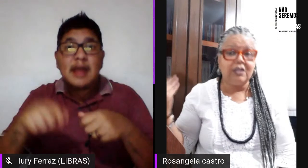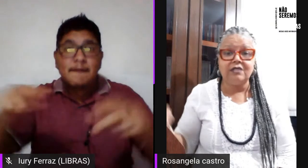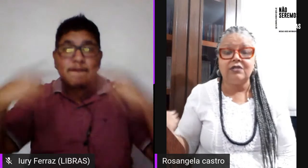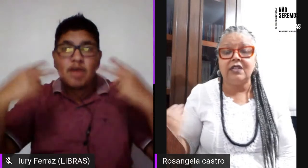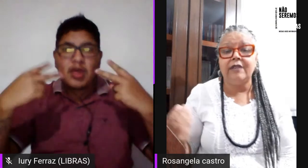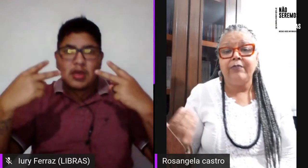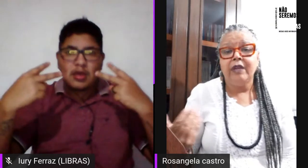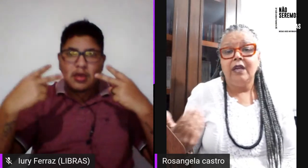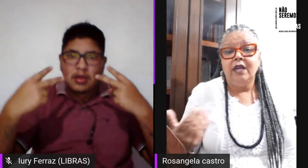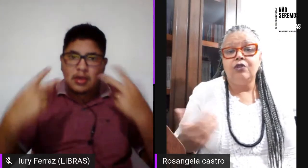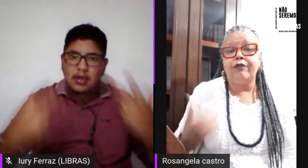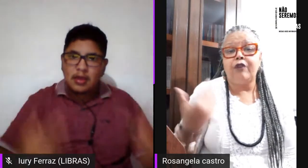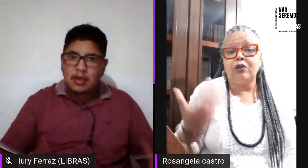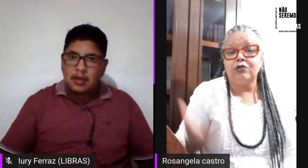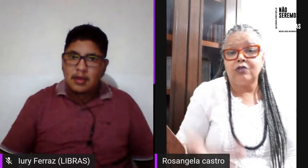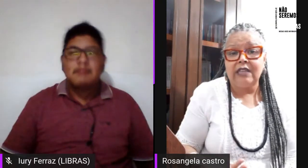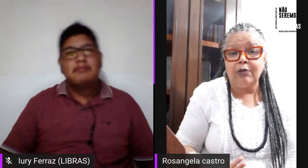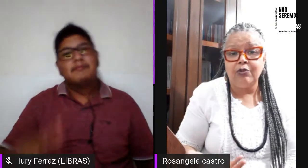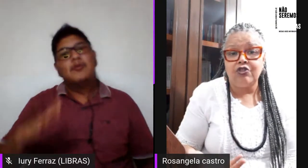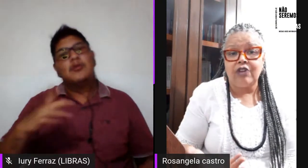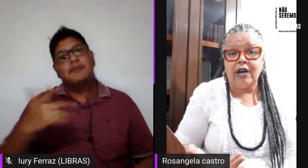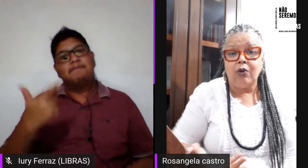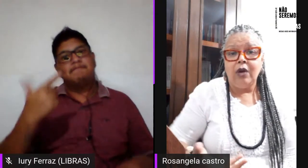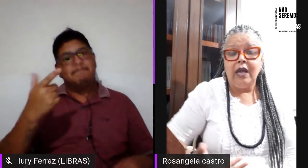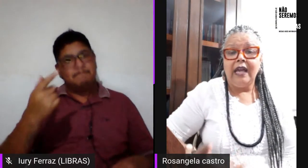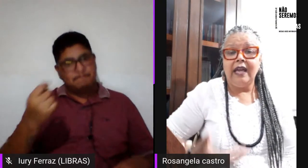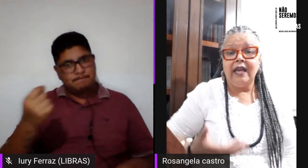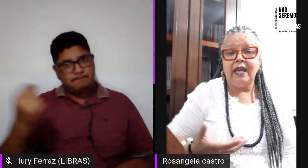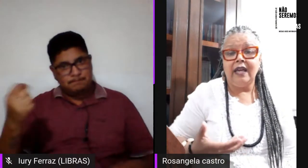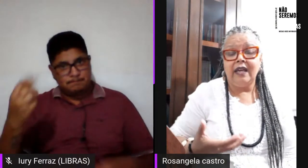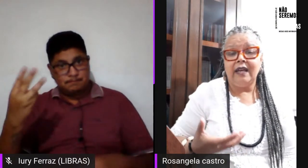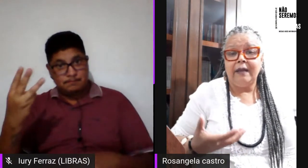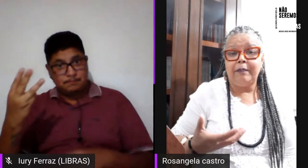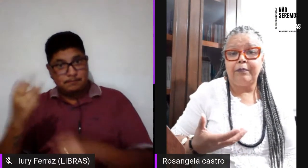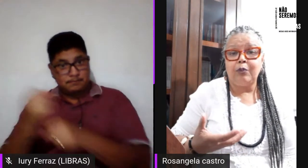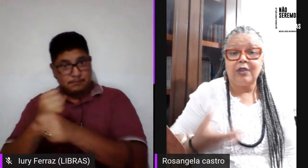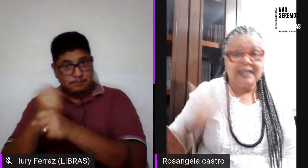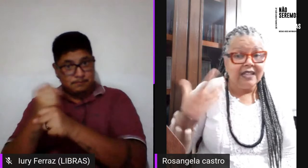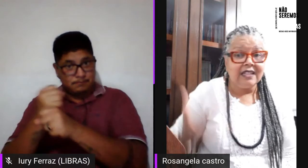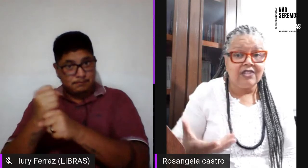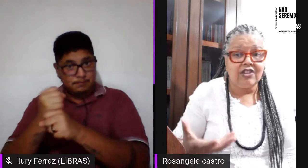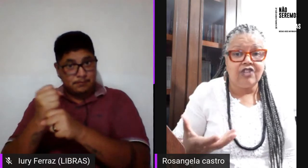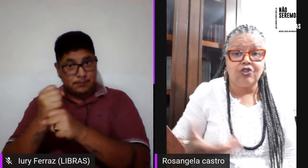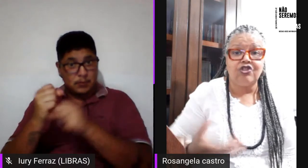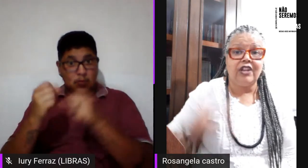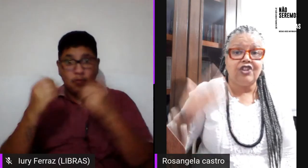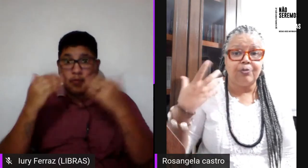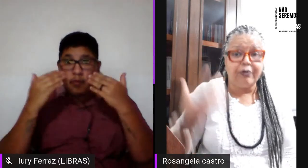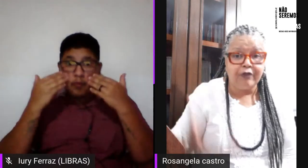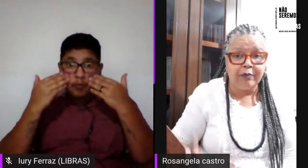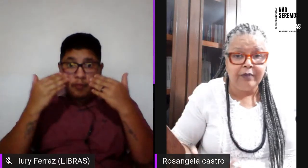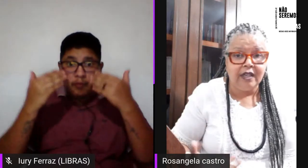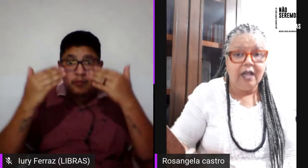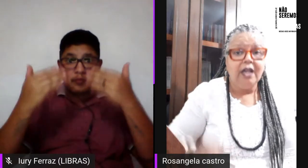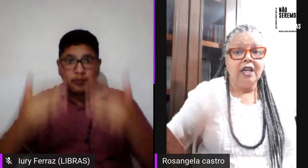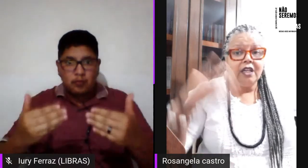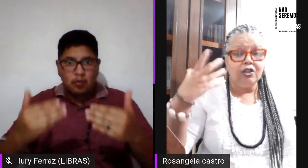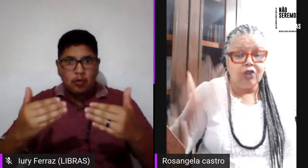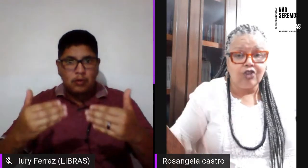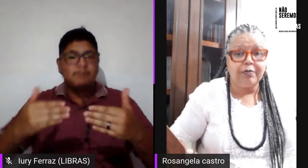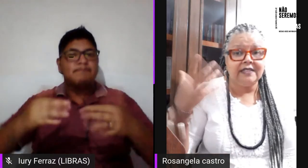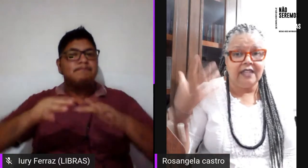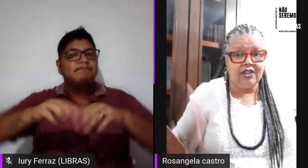voltando né no fórum social mundial por tantas questões de legisbofobia